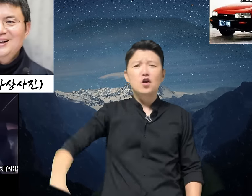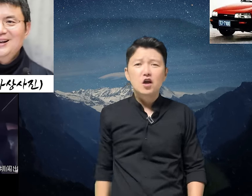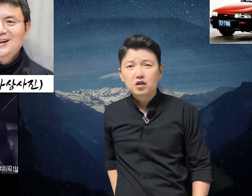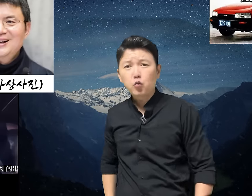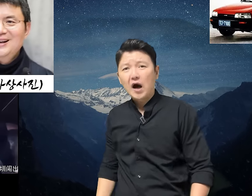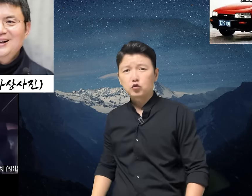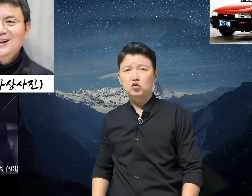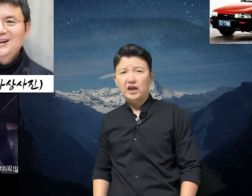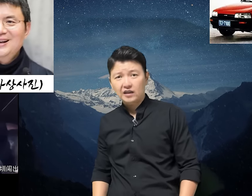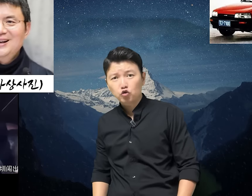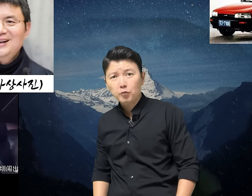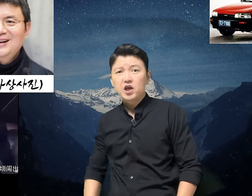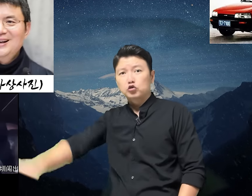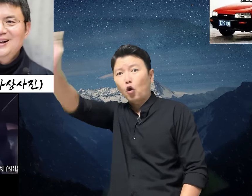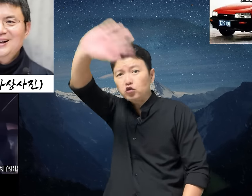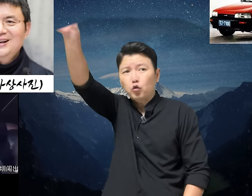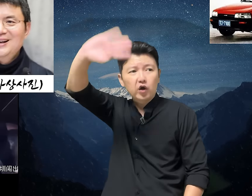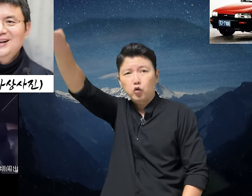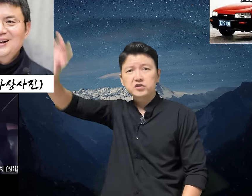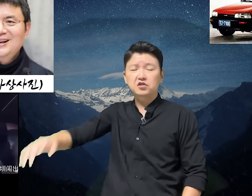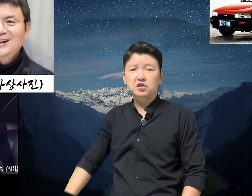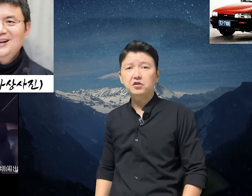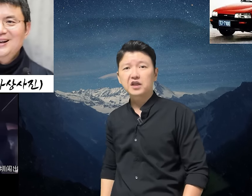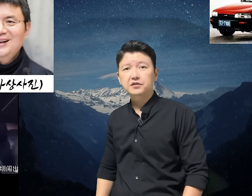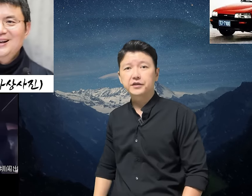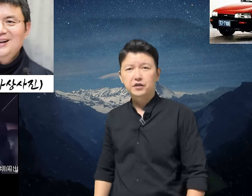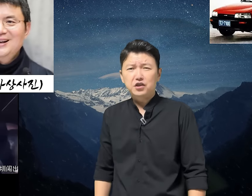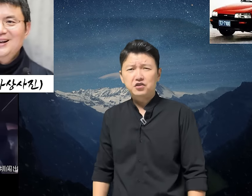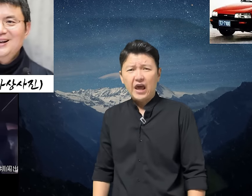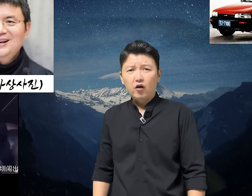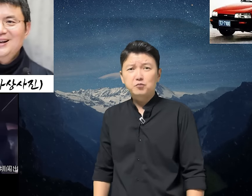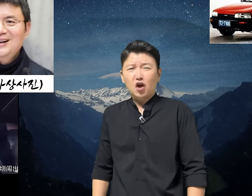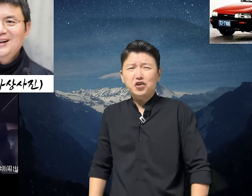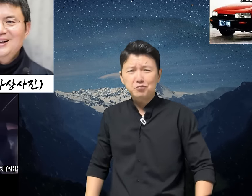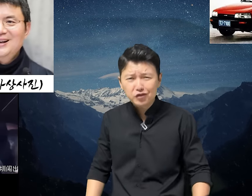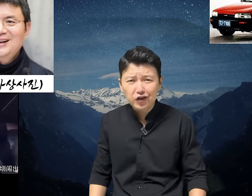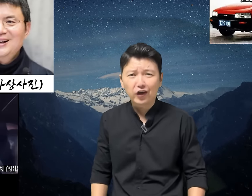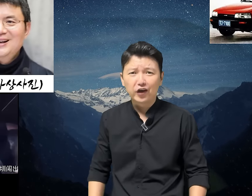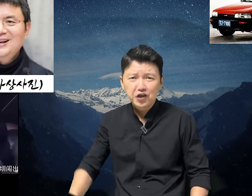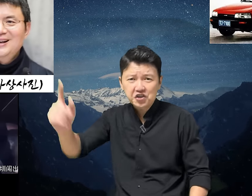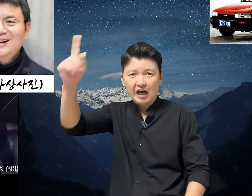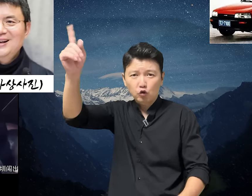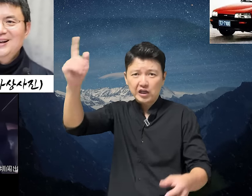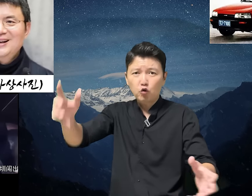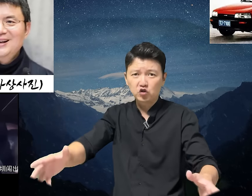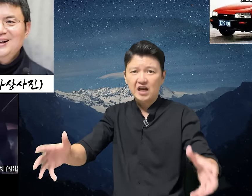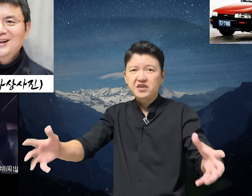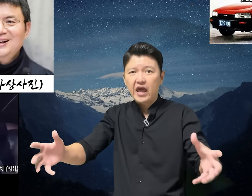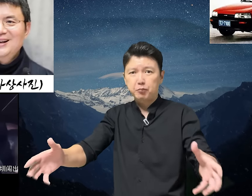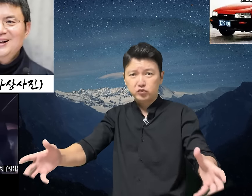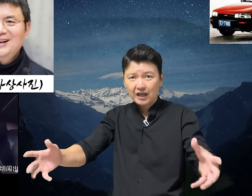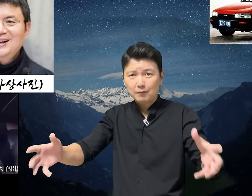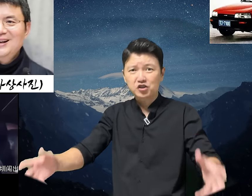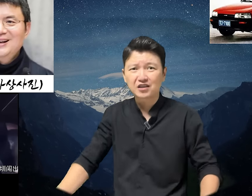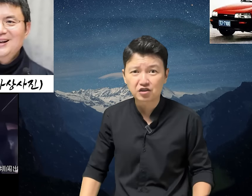그 왕퉁다라는 놈이 손을 호이오에 졌는 거였다는데 이는 내 엄청 힘들게 이 자동차 공장 내부 사람을 찾아서